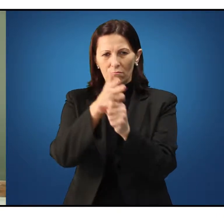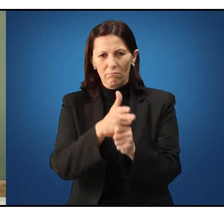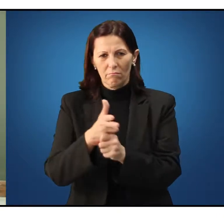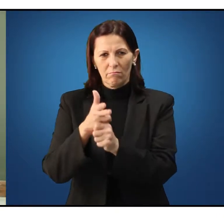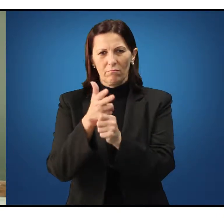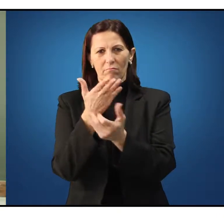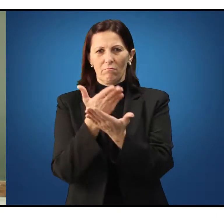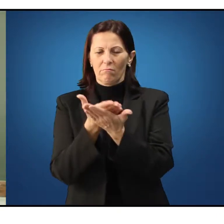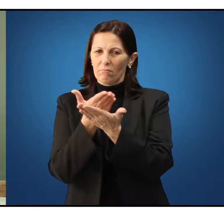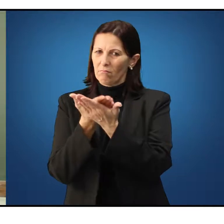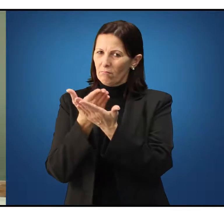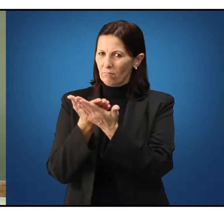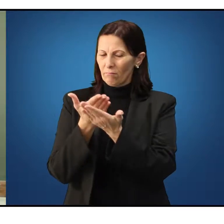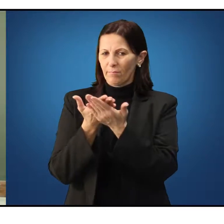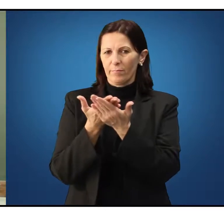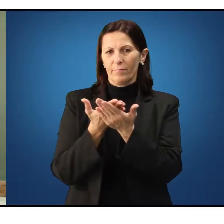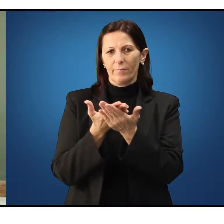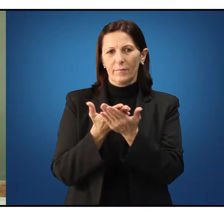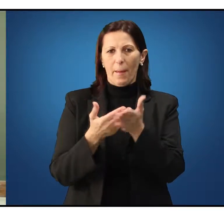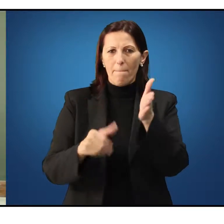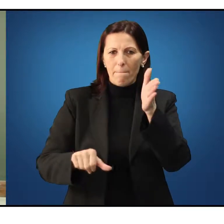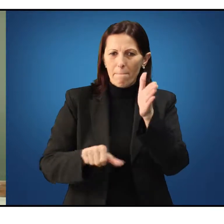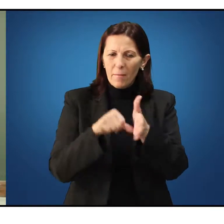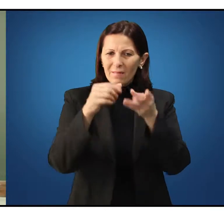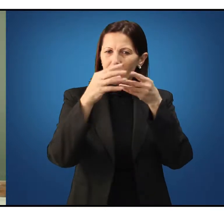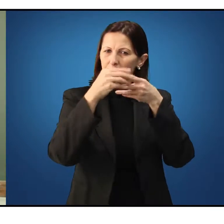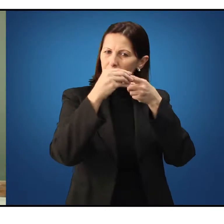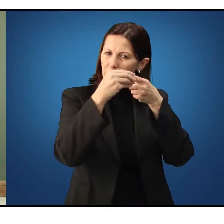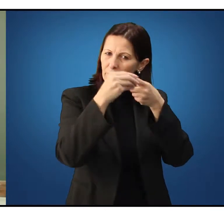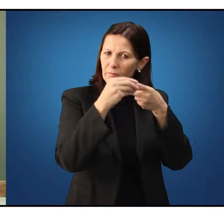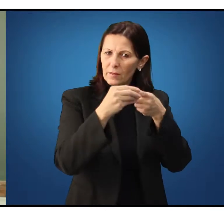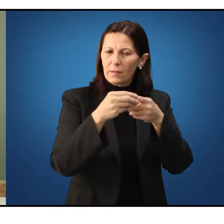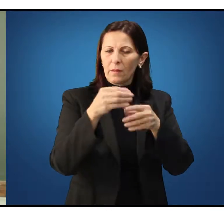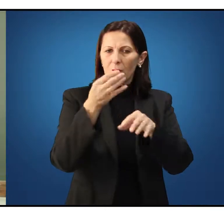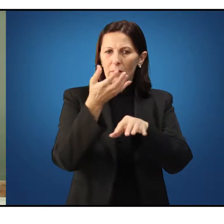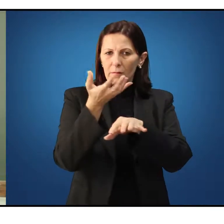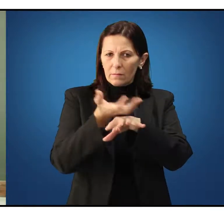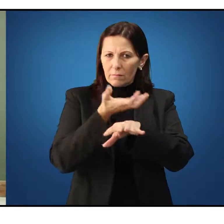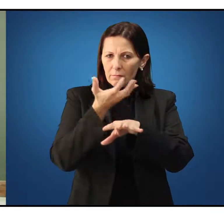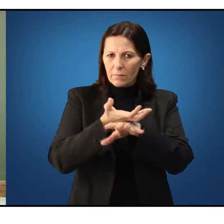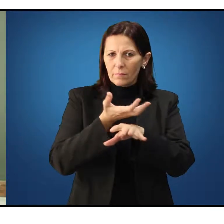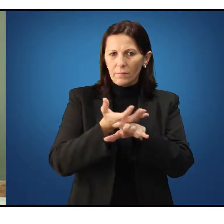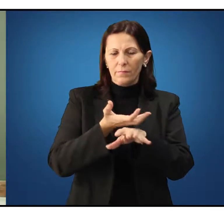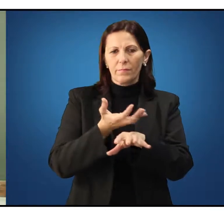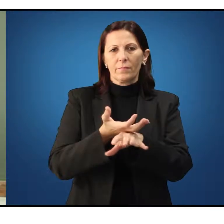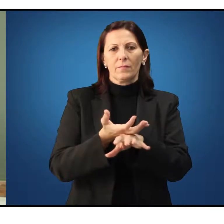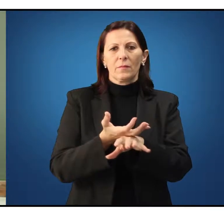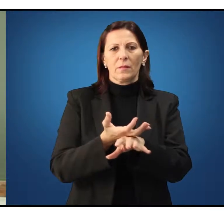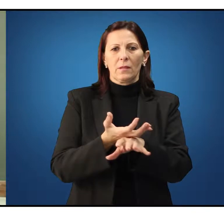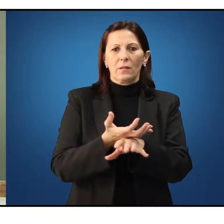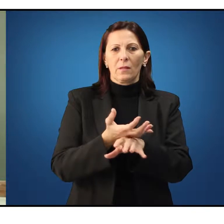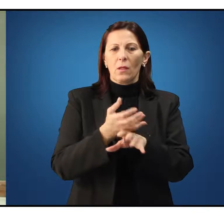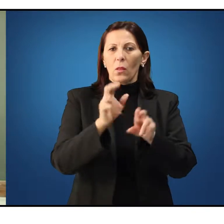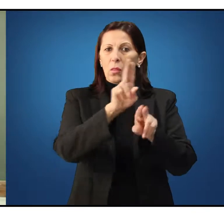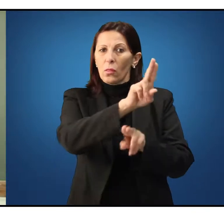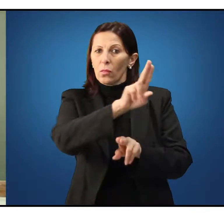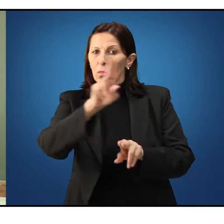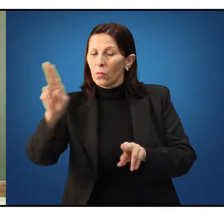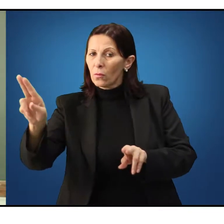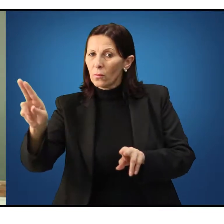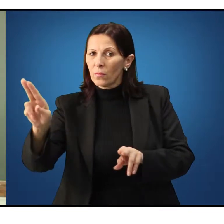videoaula da primeira unidade da nossa disciplina, disciplina que tem por título